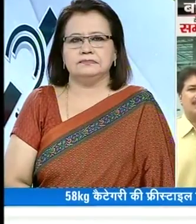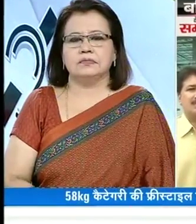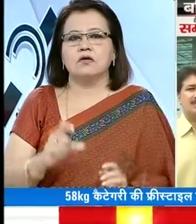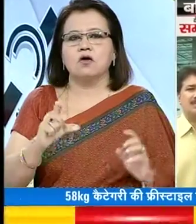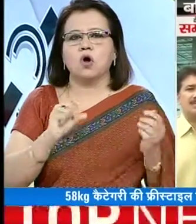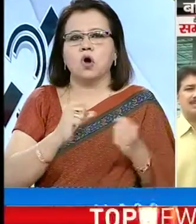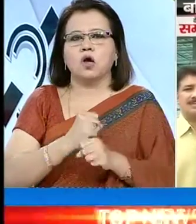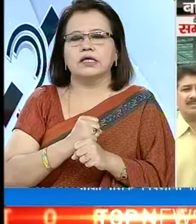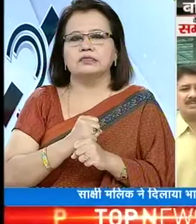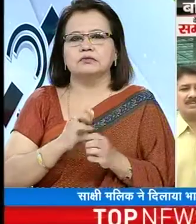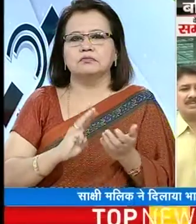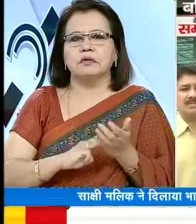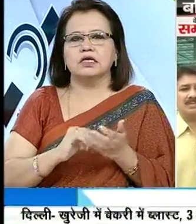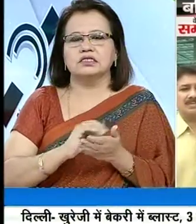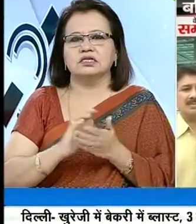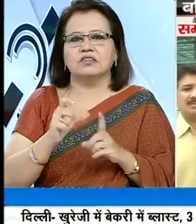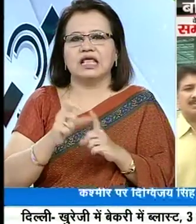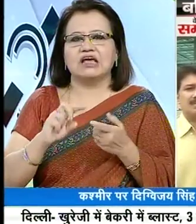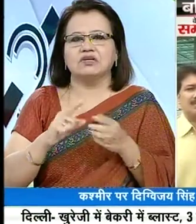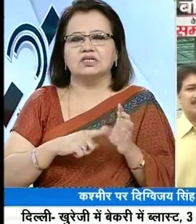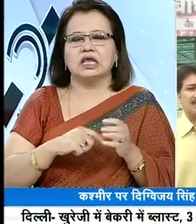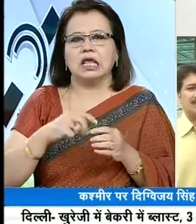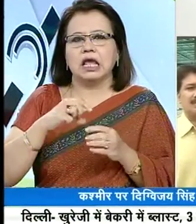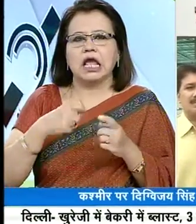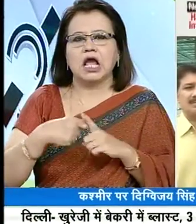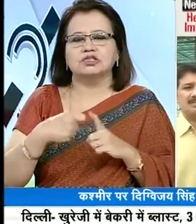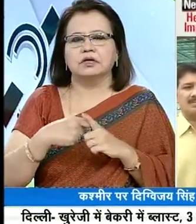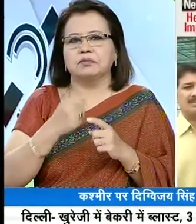कॉंग्रस महास्जाचिव देगुजे सिंग ने कश्मीर पर विवादित बयान दिया है